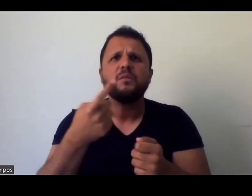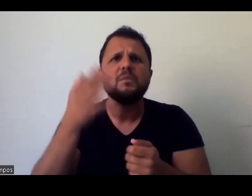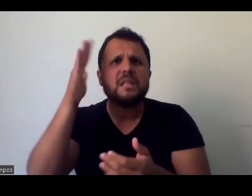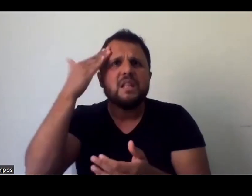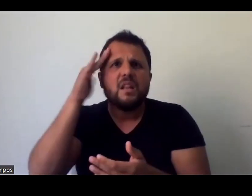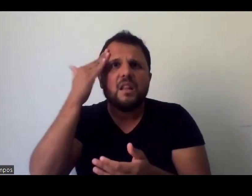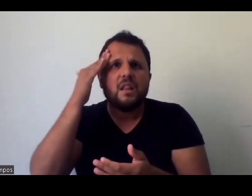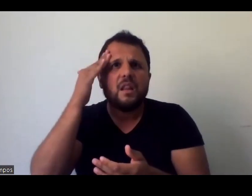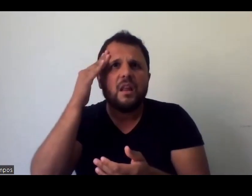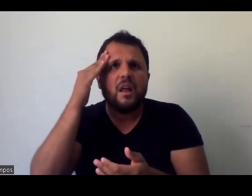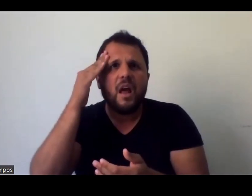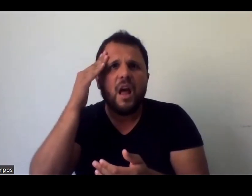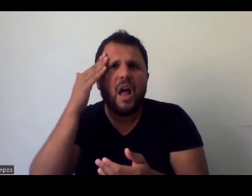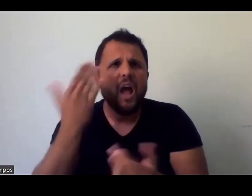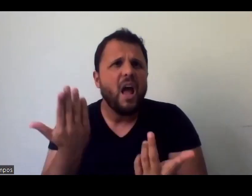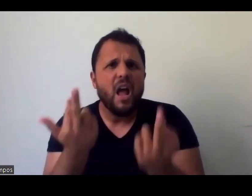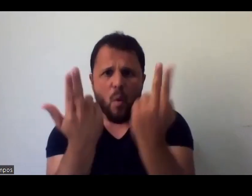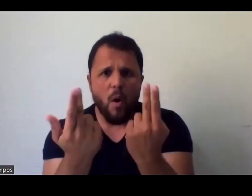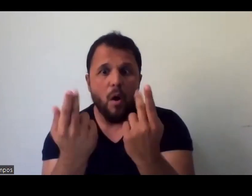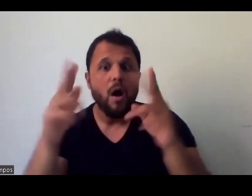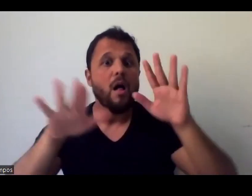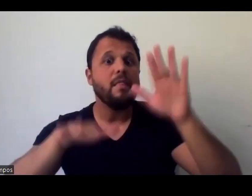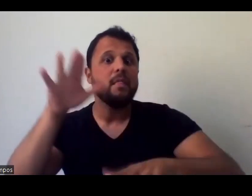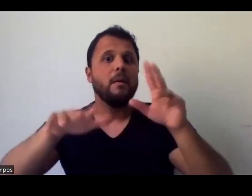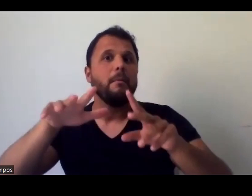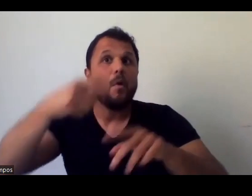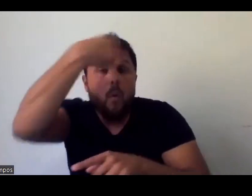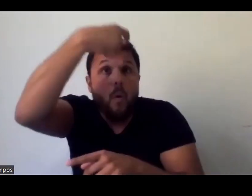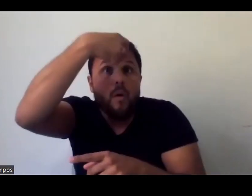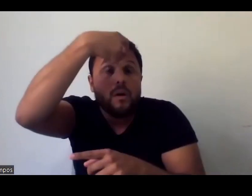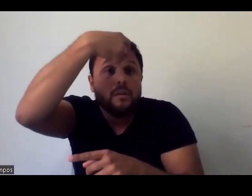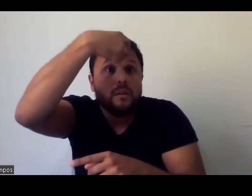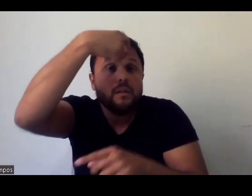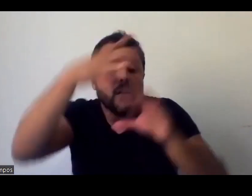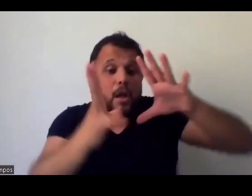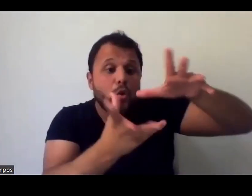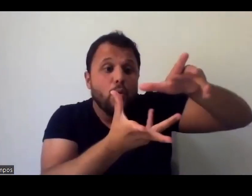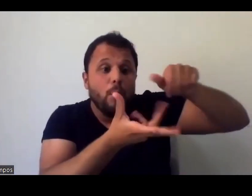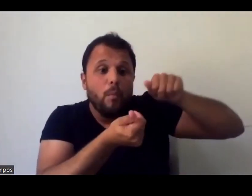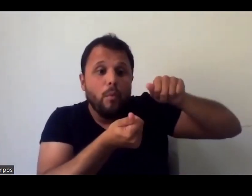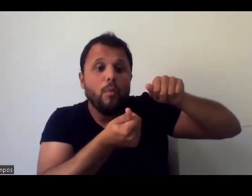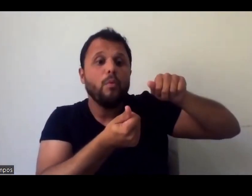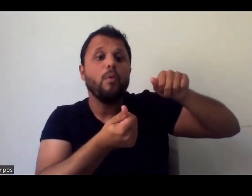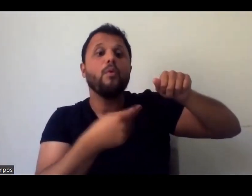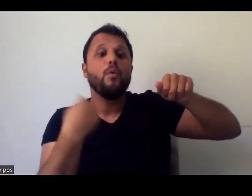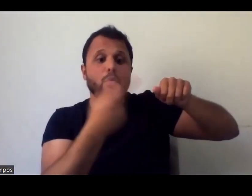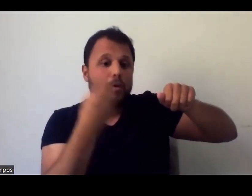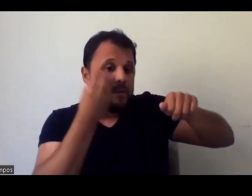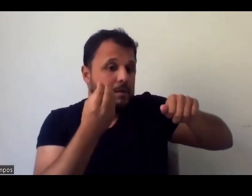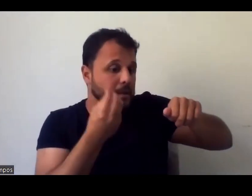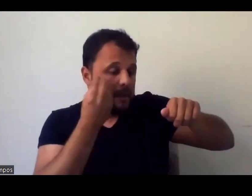e depende da nossa consciência e do mundo real que tenta corporificar. Se o mundo for